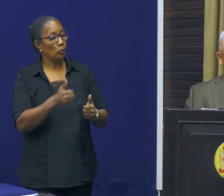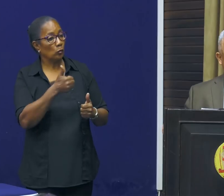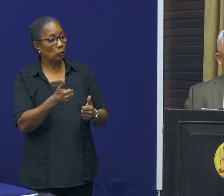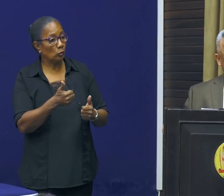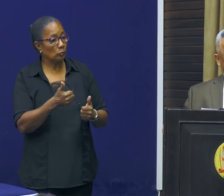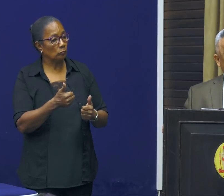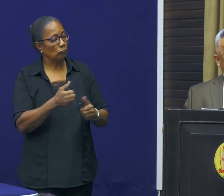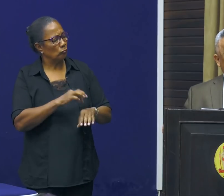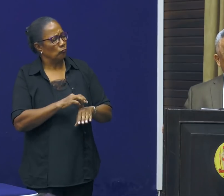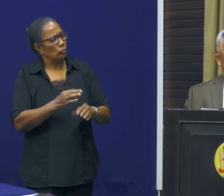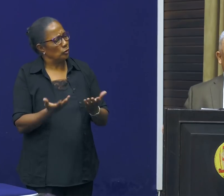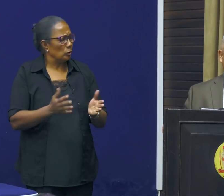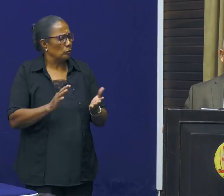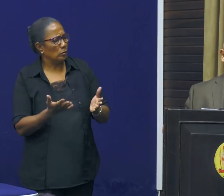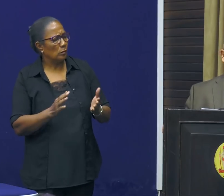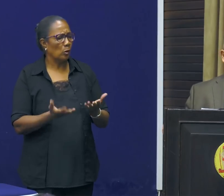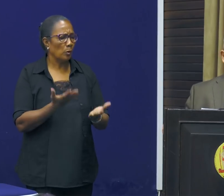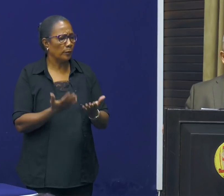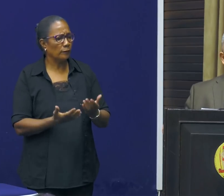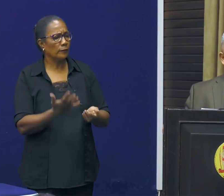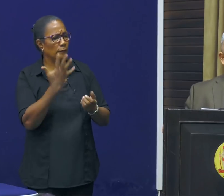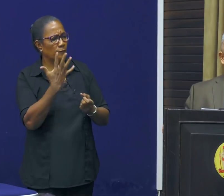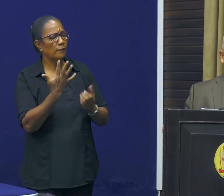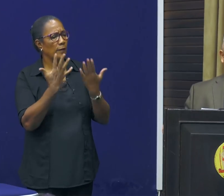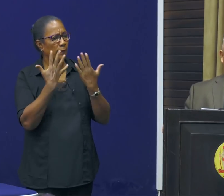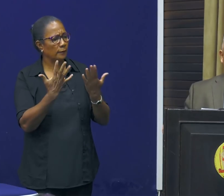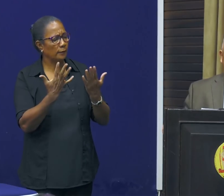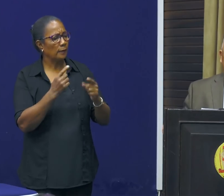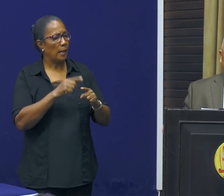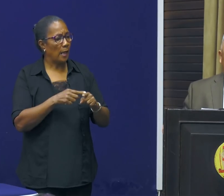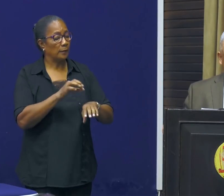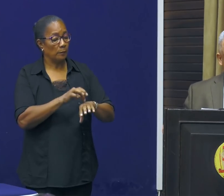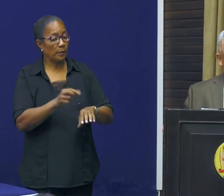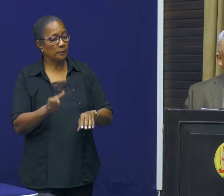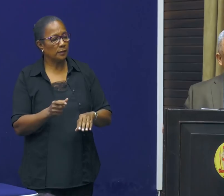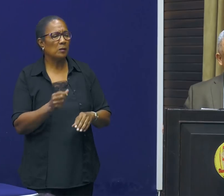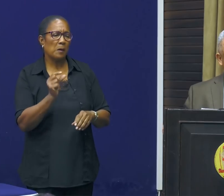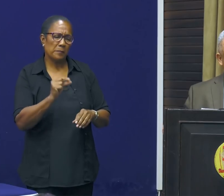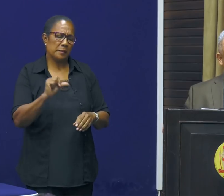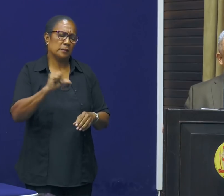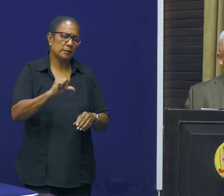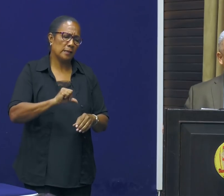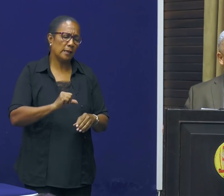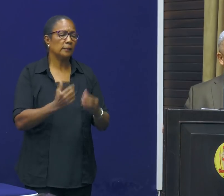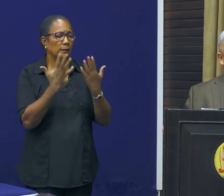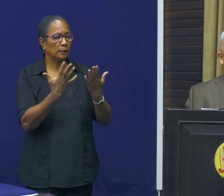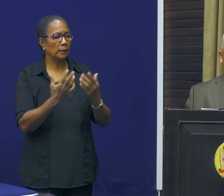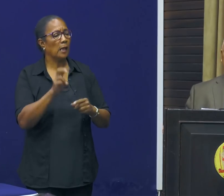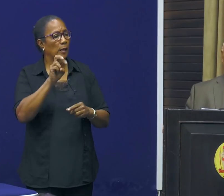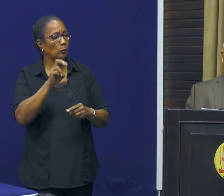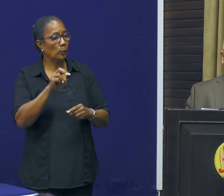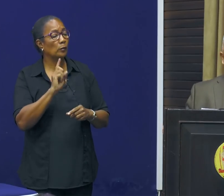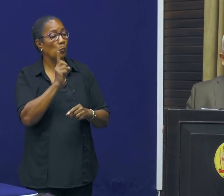patiënt verbruikt tussen de 5 en 10 ampullen. En een patiënt die er slechter aan toe is, zal tussen de 10 en 20 ampullen